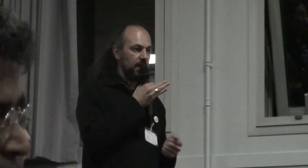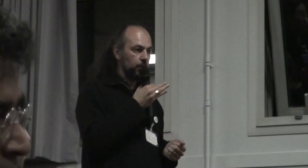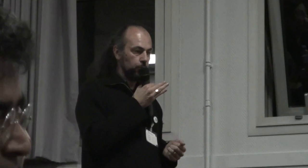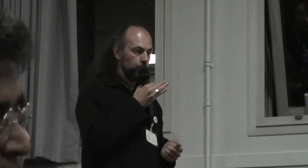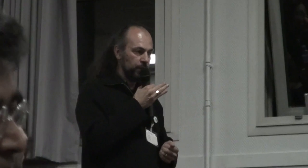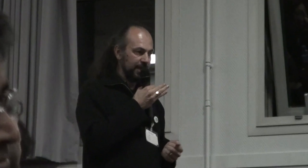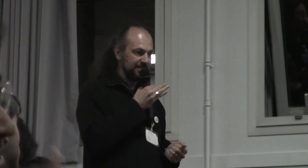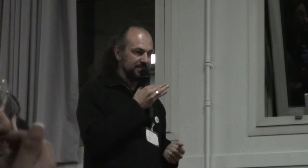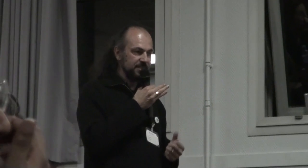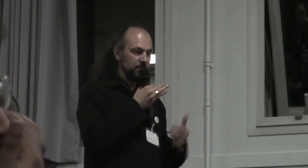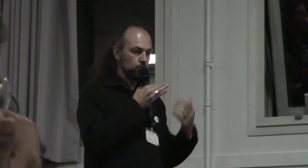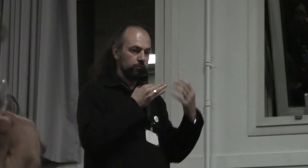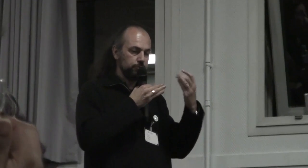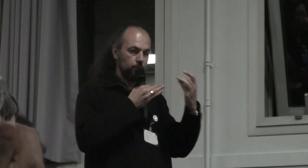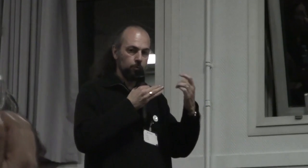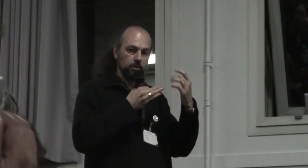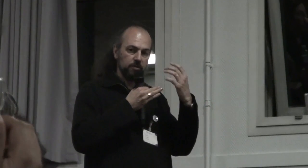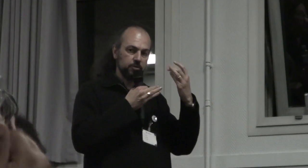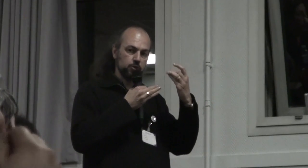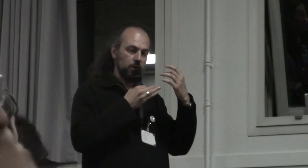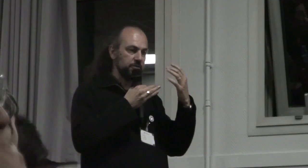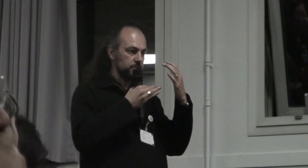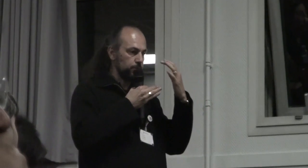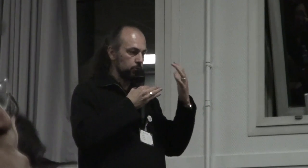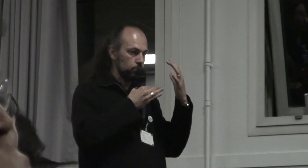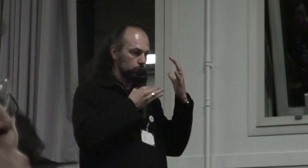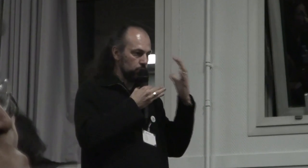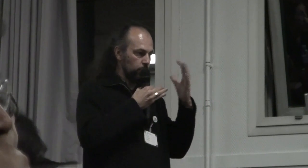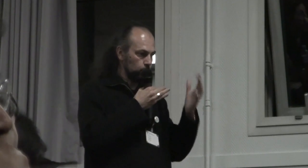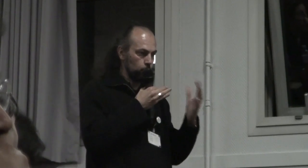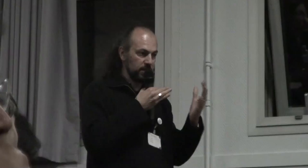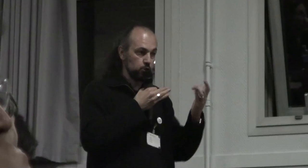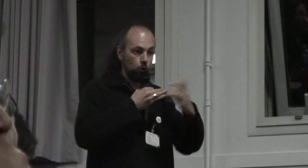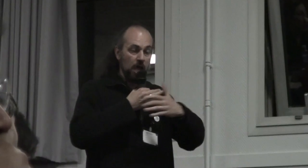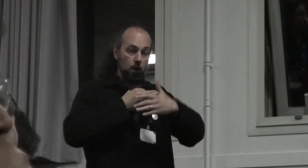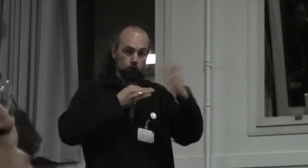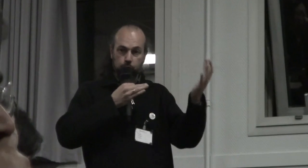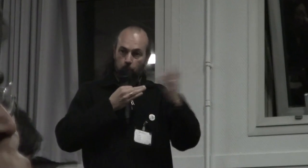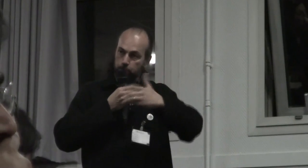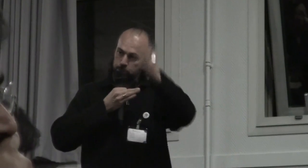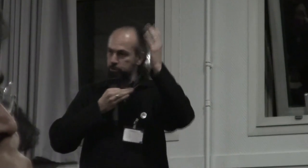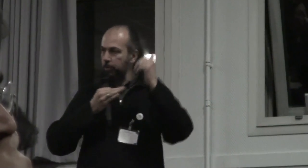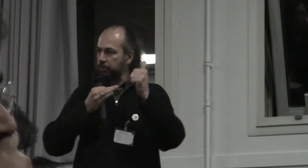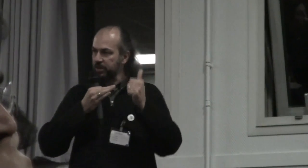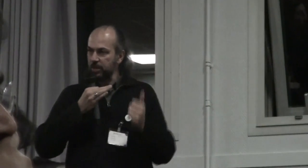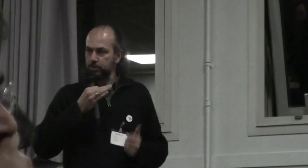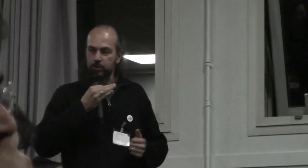a été dit je formulerai ce que j'ai en tête peut-être sous la forme de deux questions que je vous propose d'emporter et puis